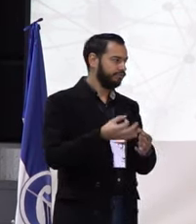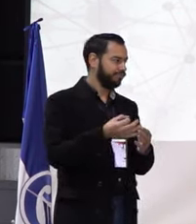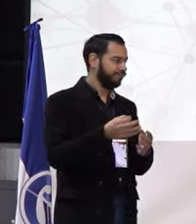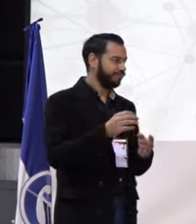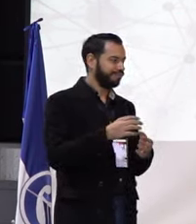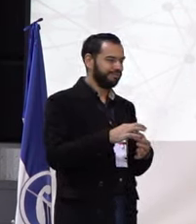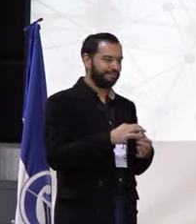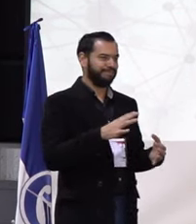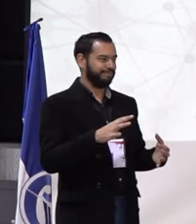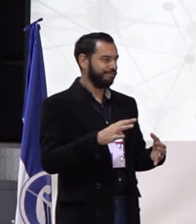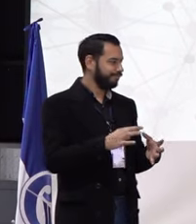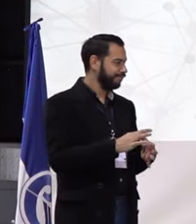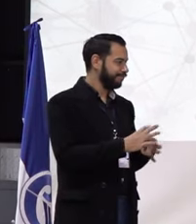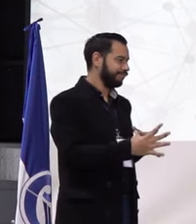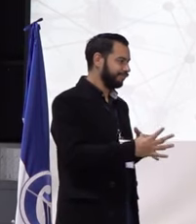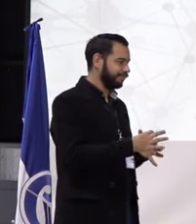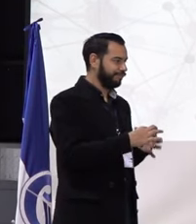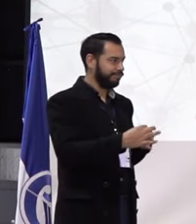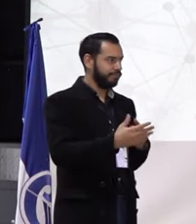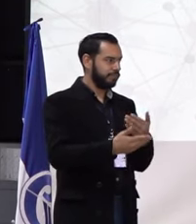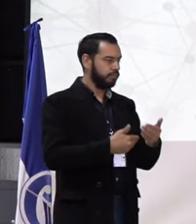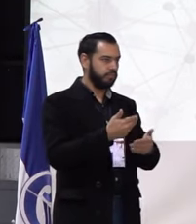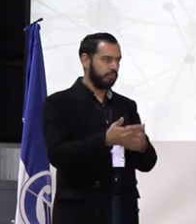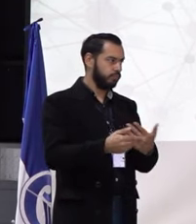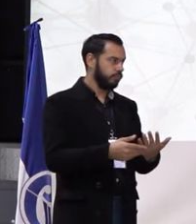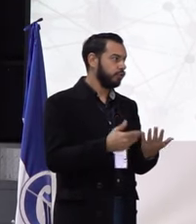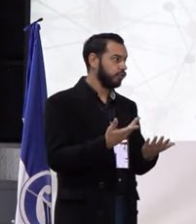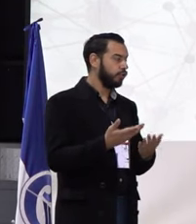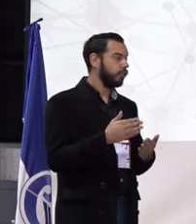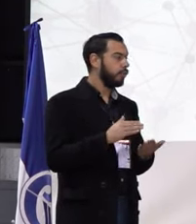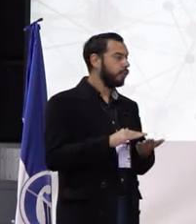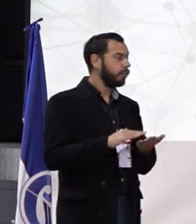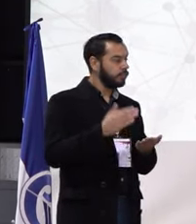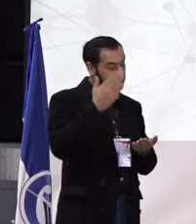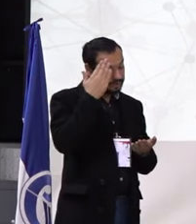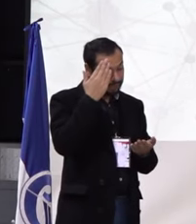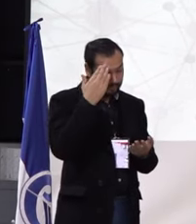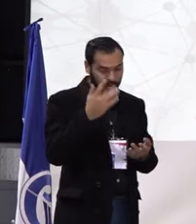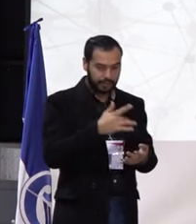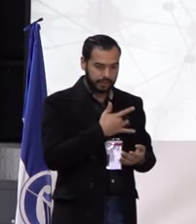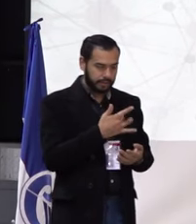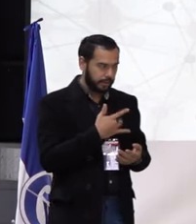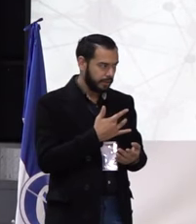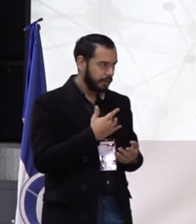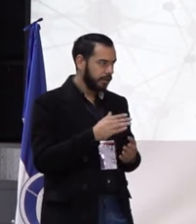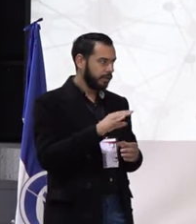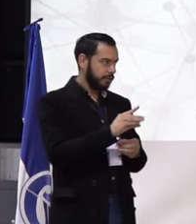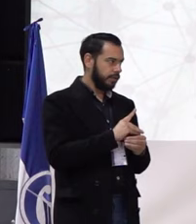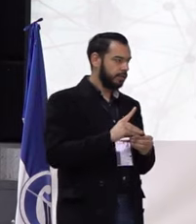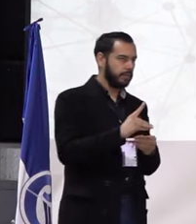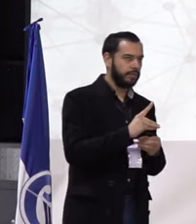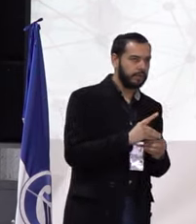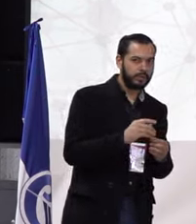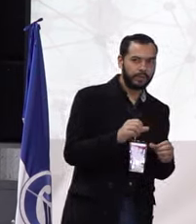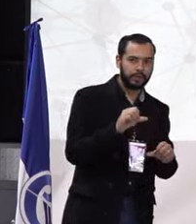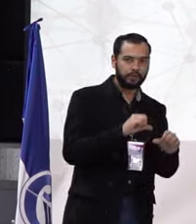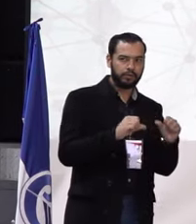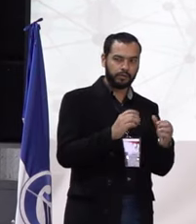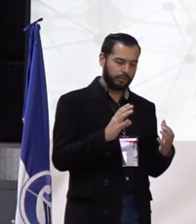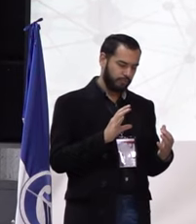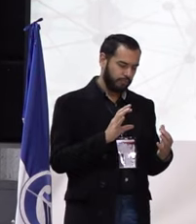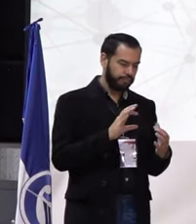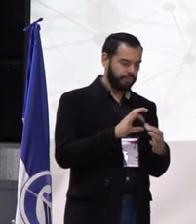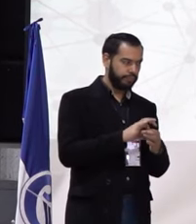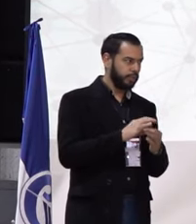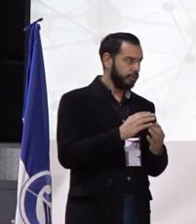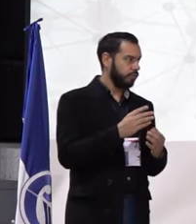desarticulados de todo este proceso. Y cómo esos saberes y sentires del Departamento de Química se engranan con la Universidad Pedagógica